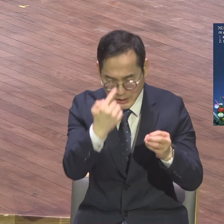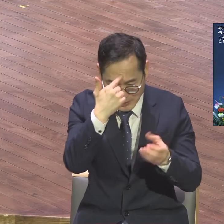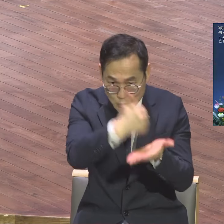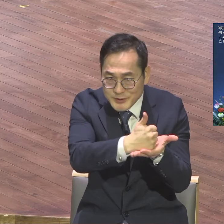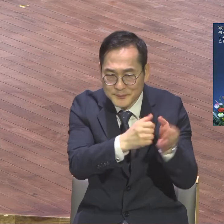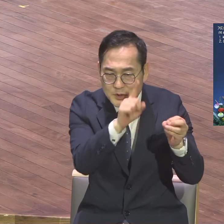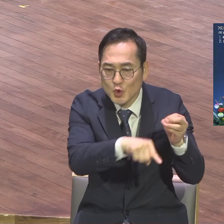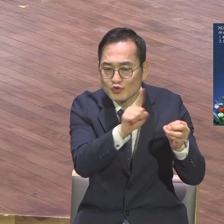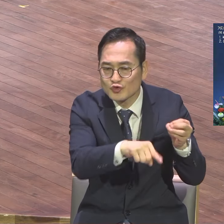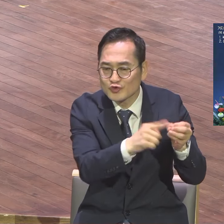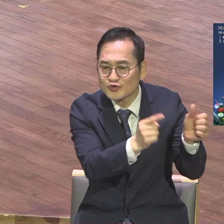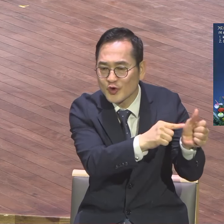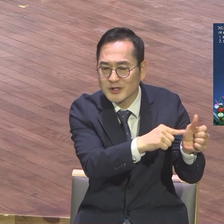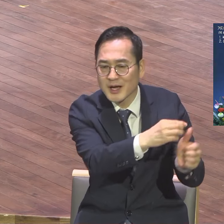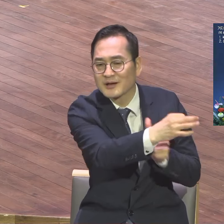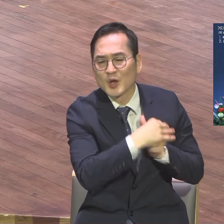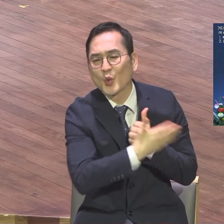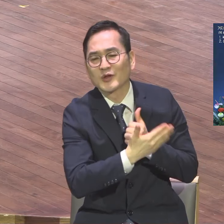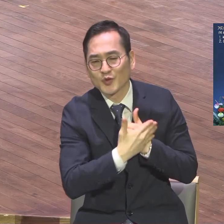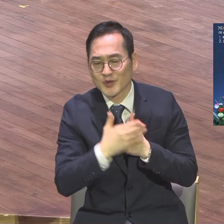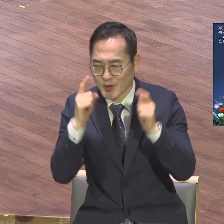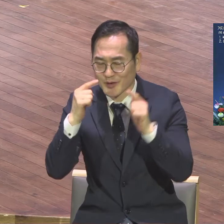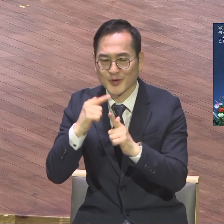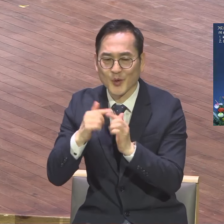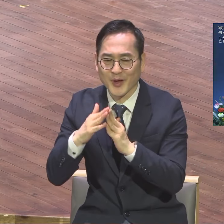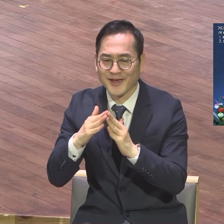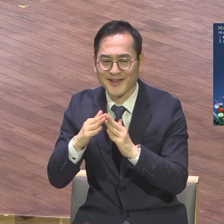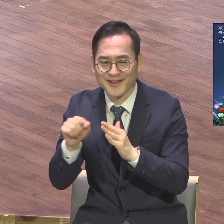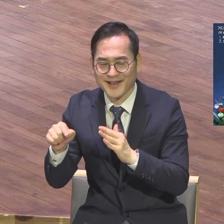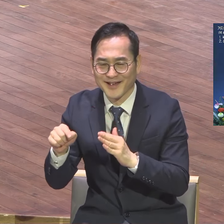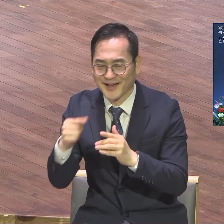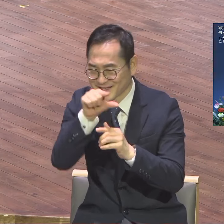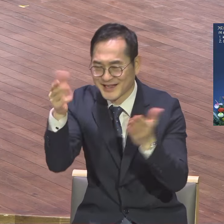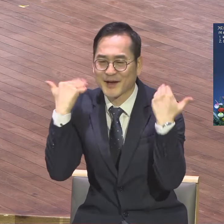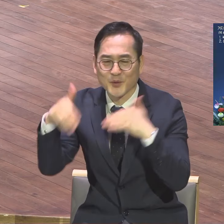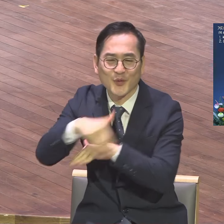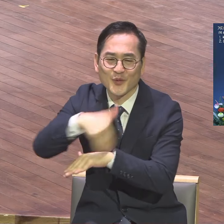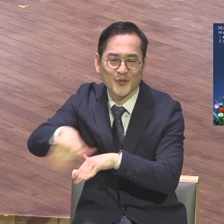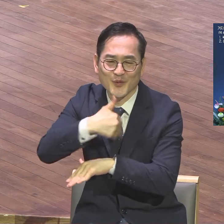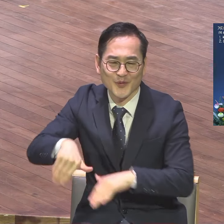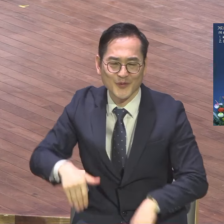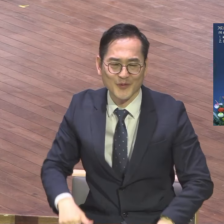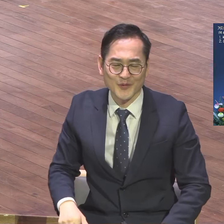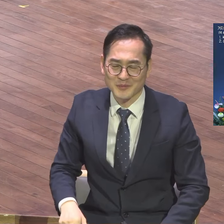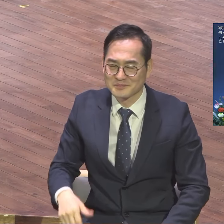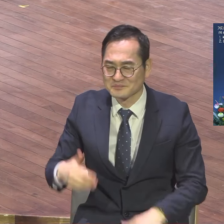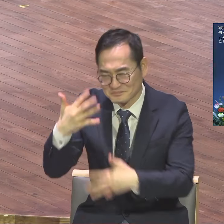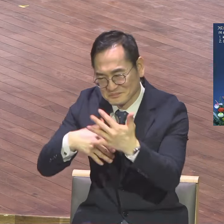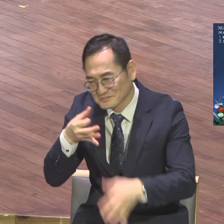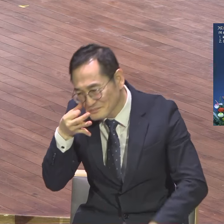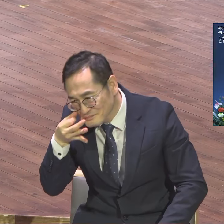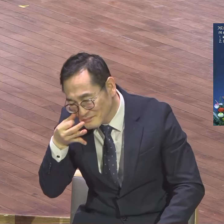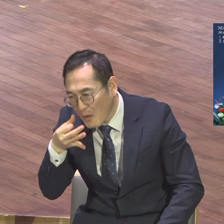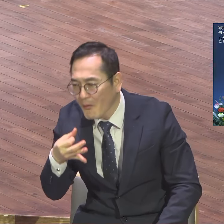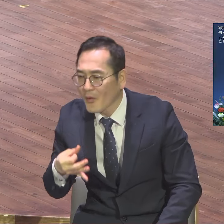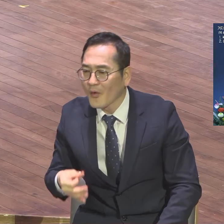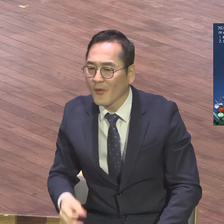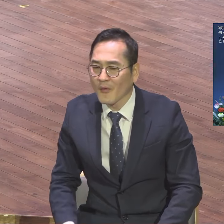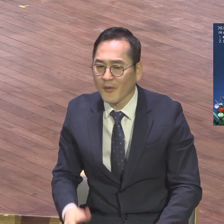간정하더라고 미국의 어느 교회에서 간정을 한 내용이더라고요 여러분 그래서 다 이렇게 쓰임 받는 겁니다